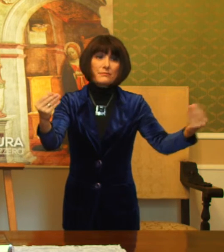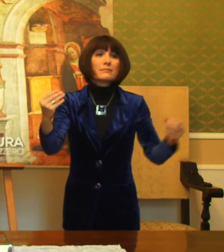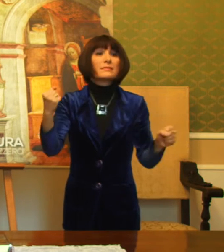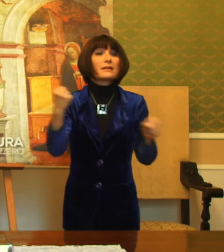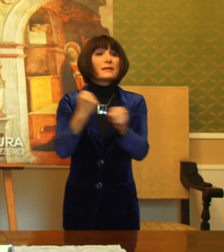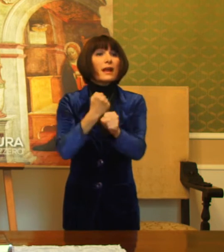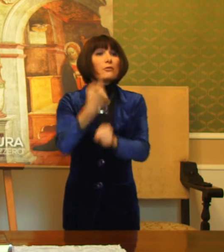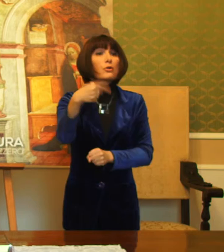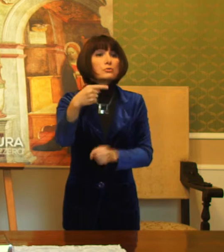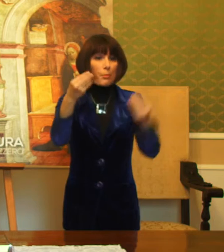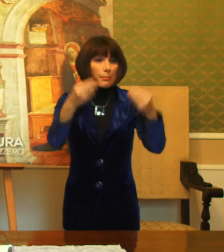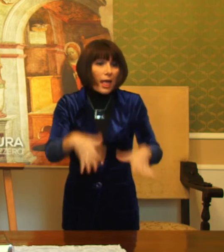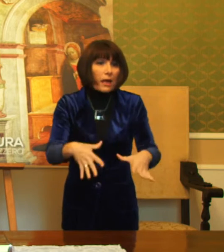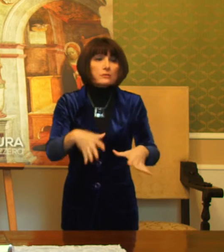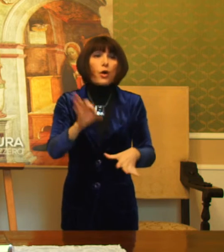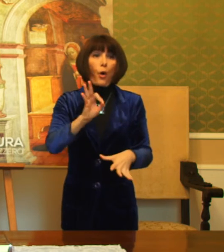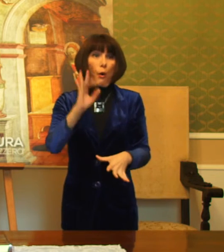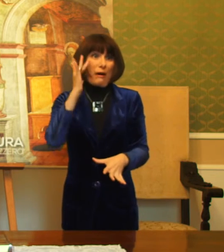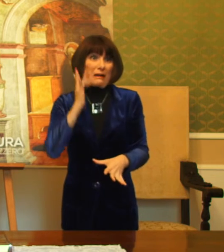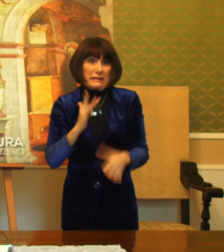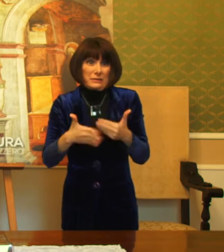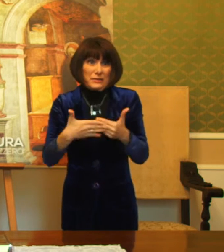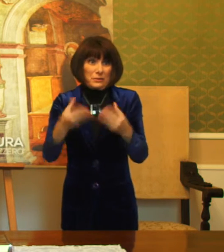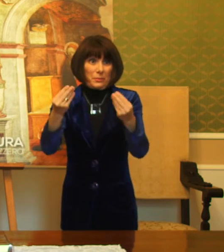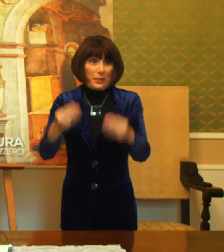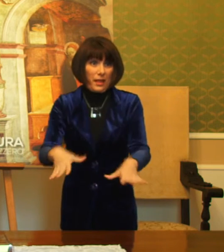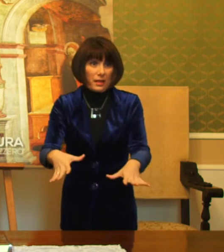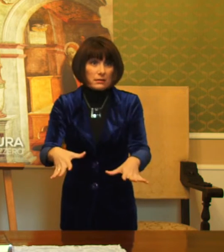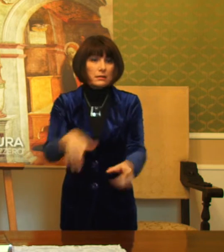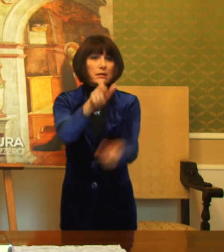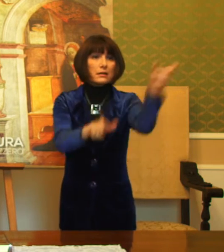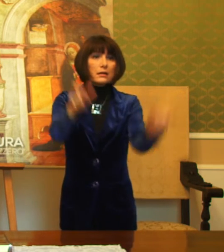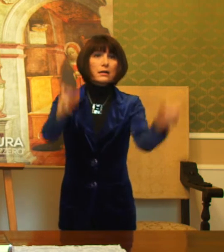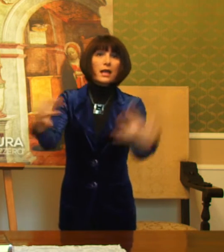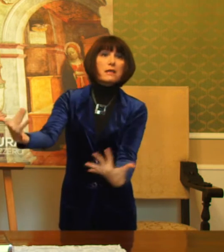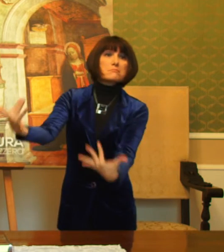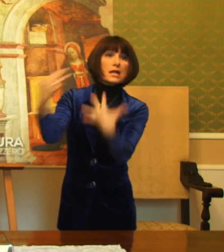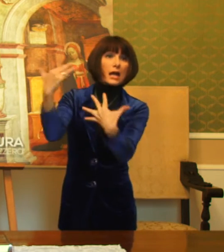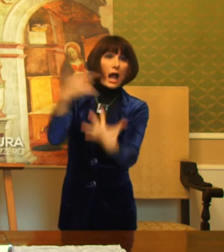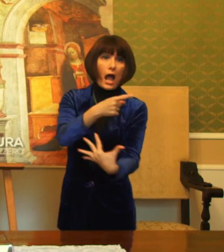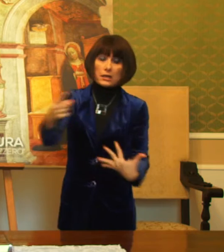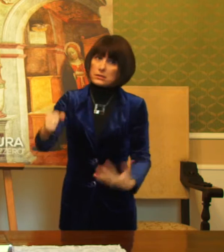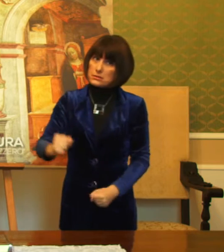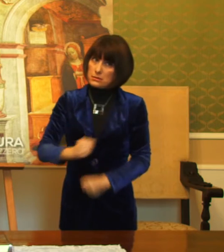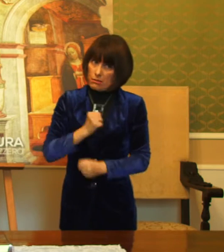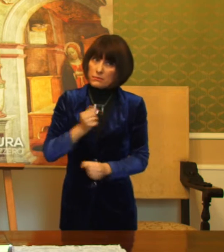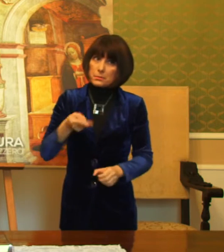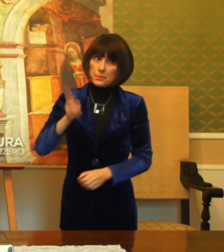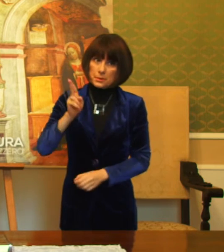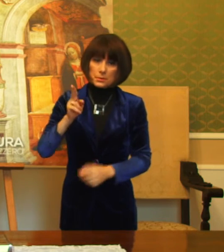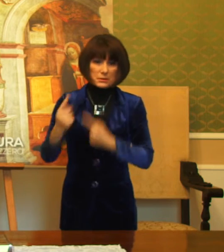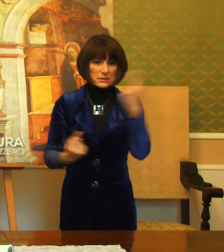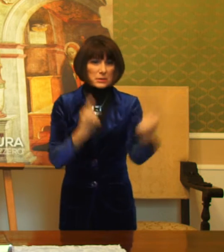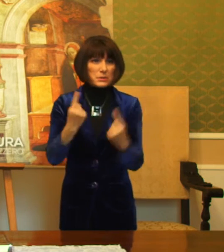il loro lavoro. Pensiamo a tanti immigrati che più di altri soffrono per questa situazione